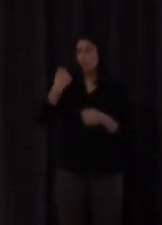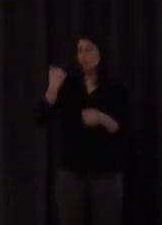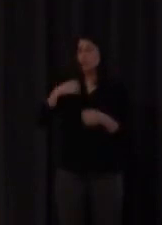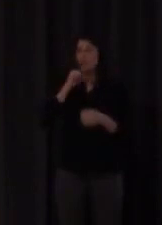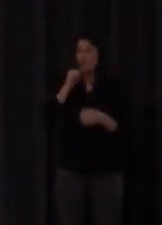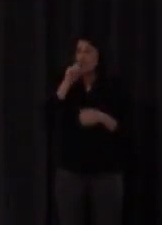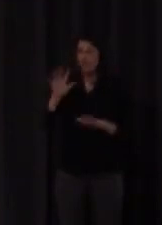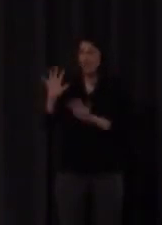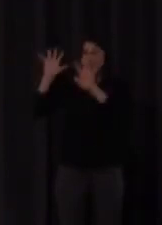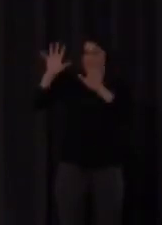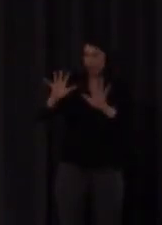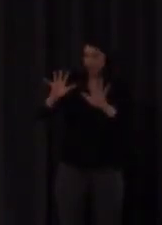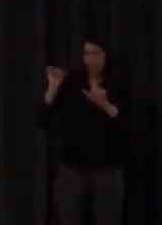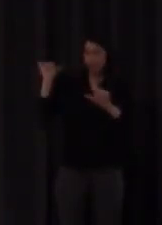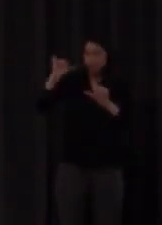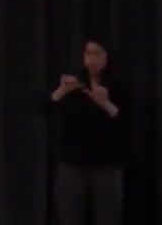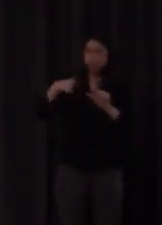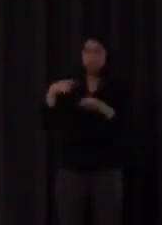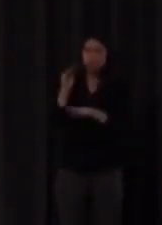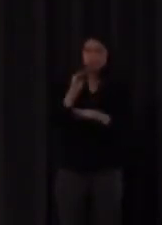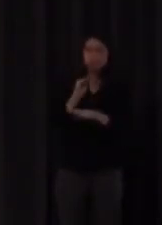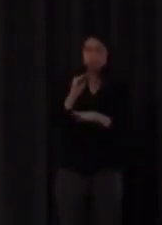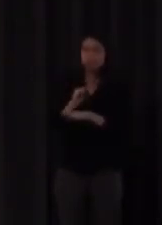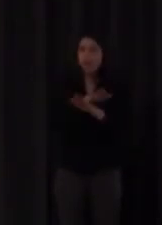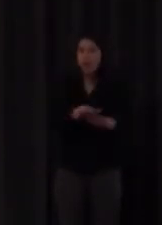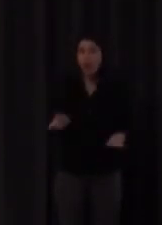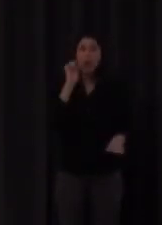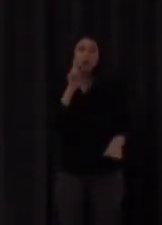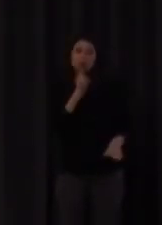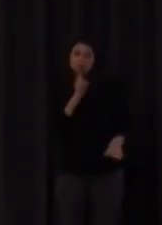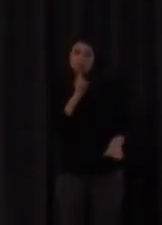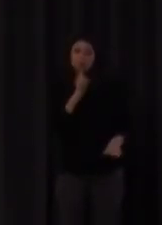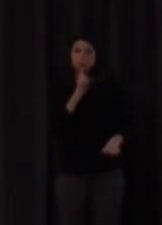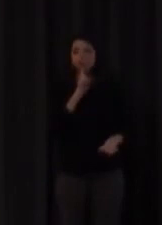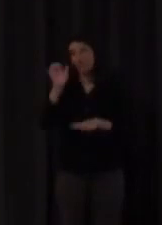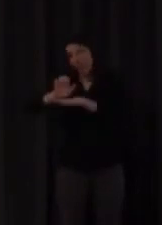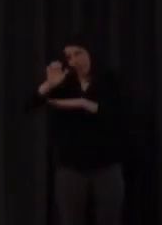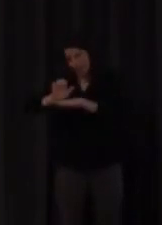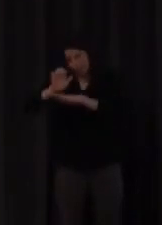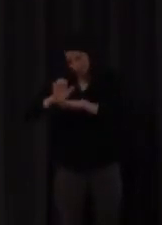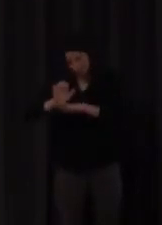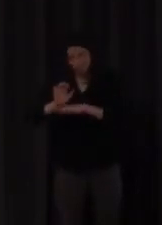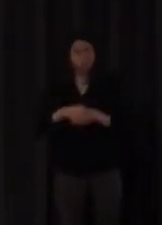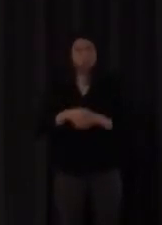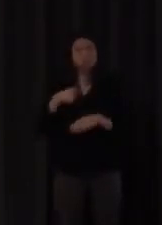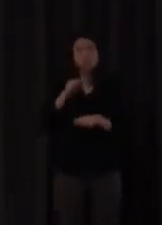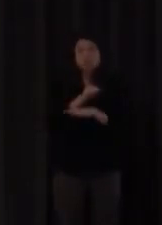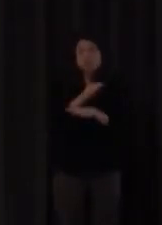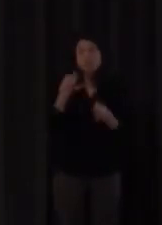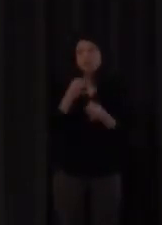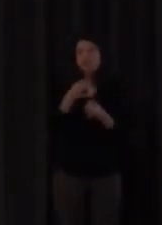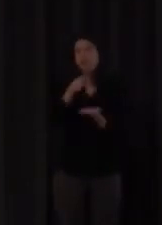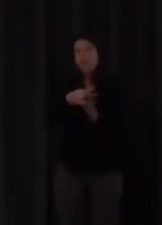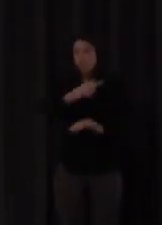que llevo ya dando clase alumnado sordo en secundaria de lengua española es para comprobar cómo los